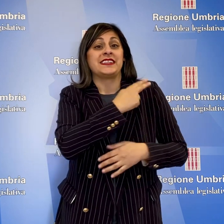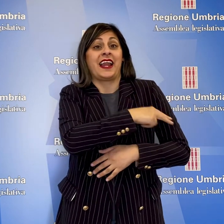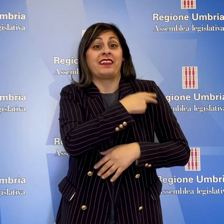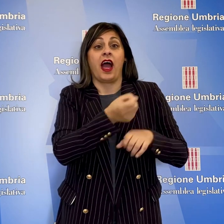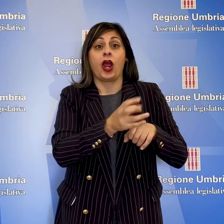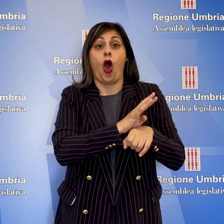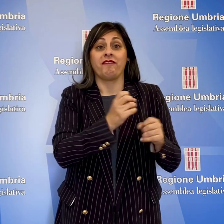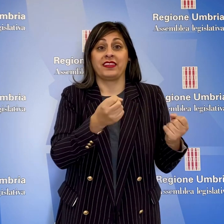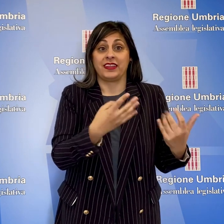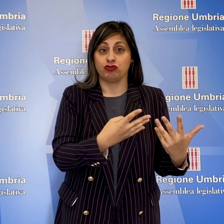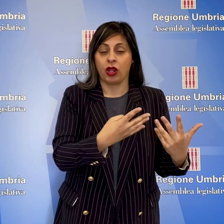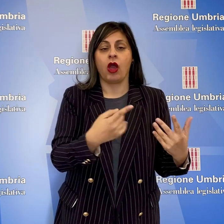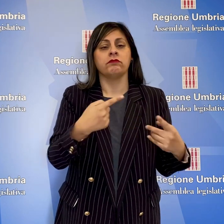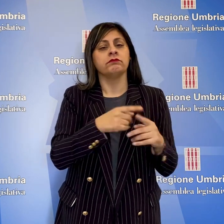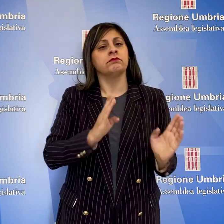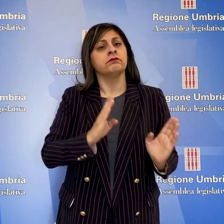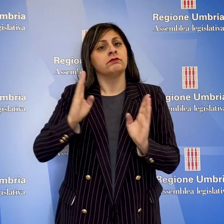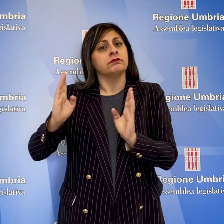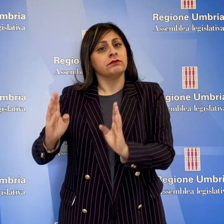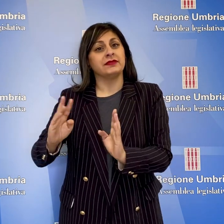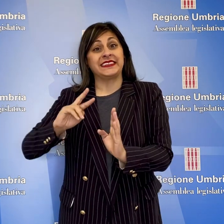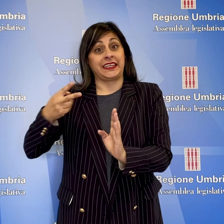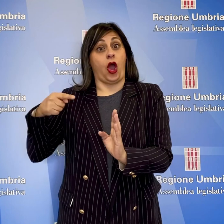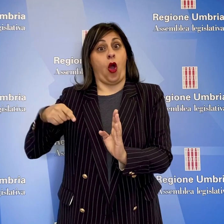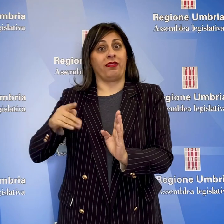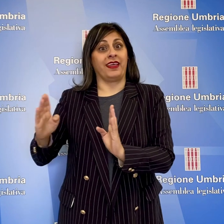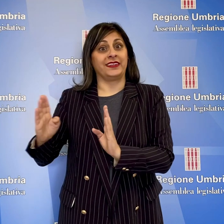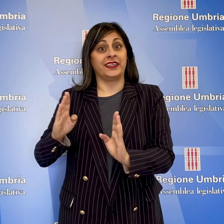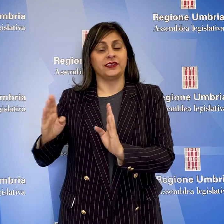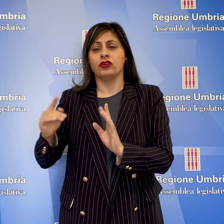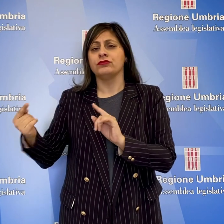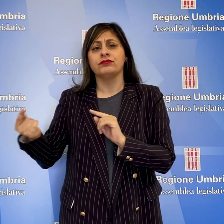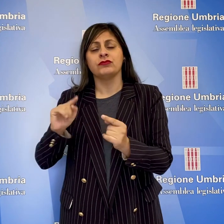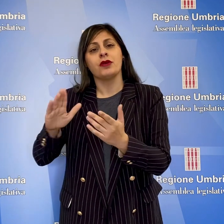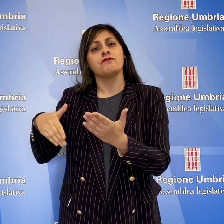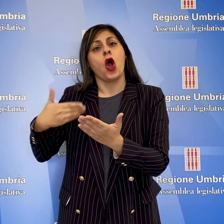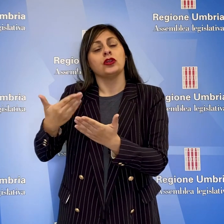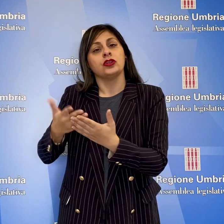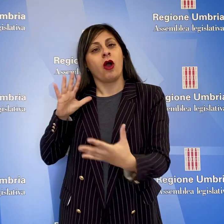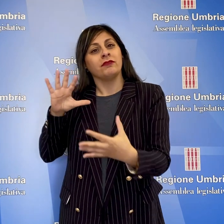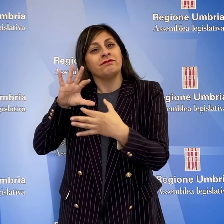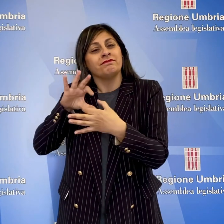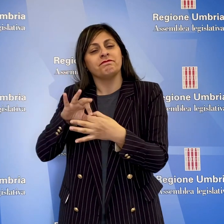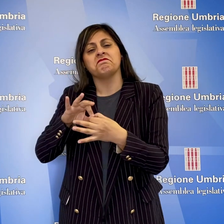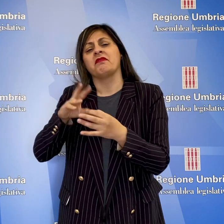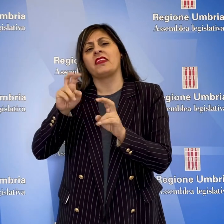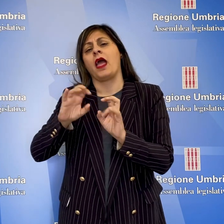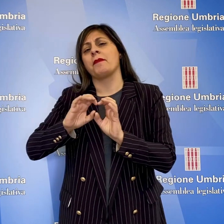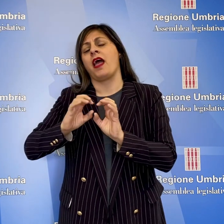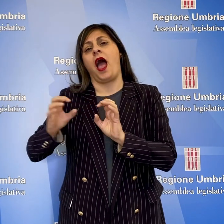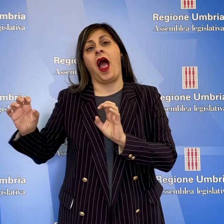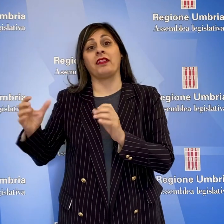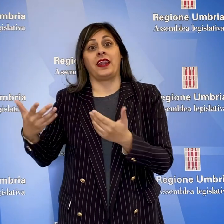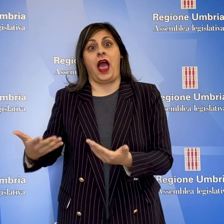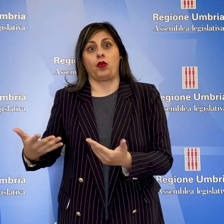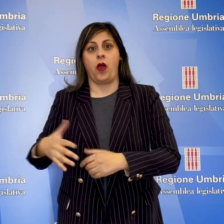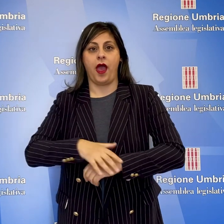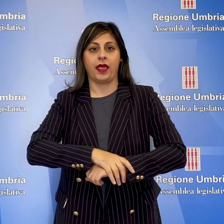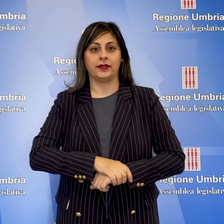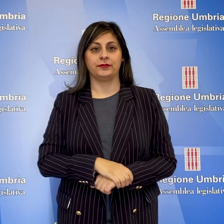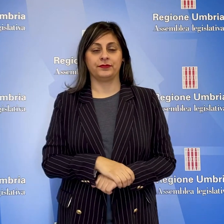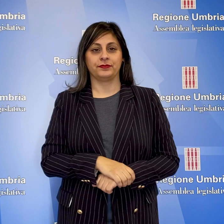sanitaria da Covid-19, mentre nella seconda sessione sono state discusse mozioni relative ad altre tematiche